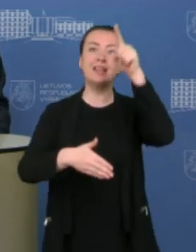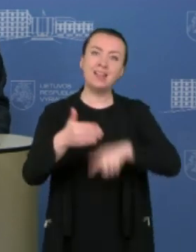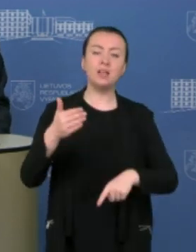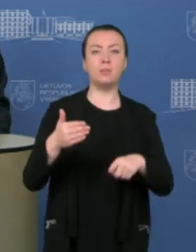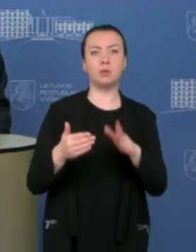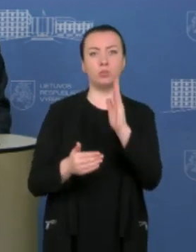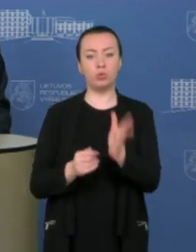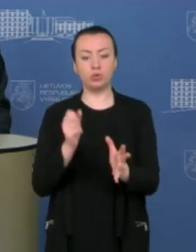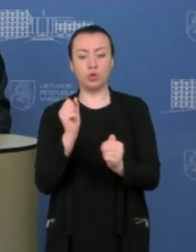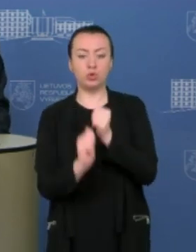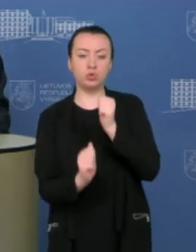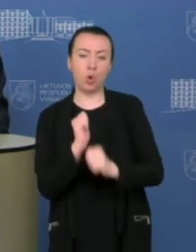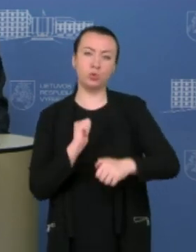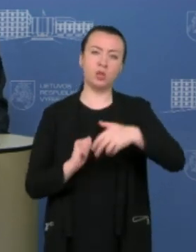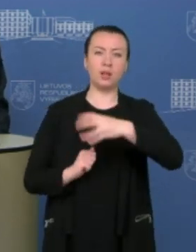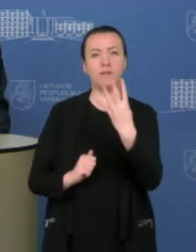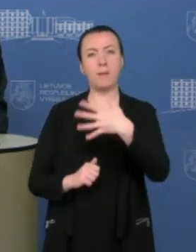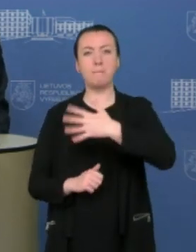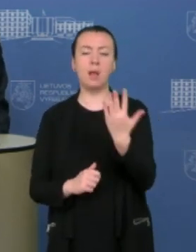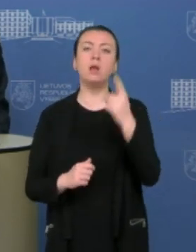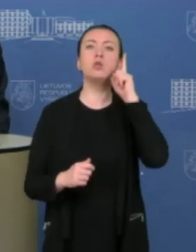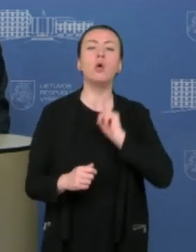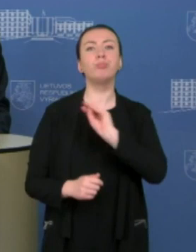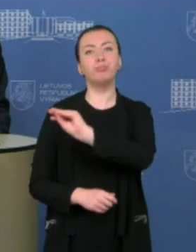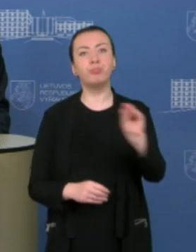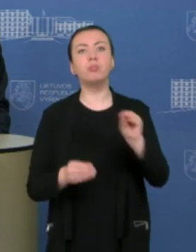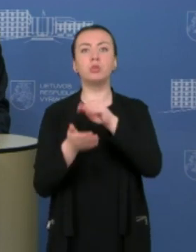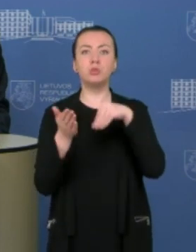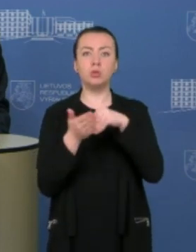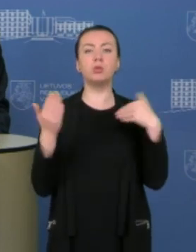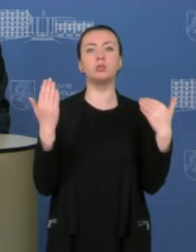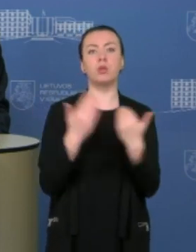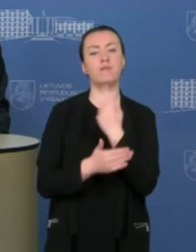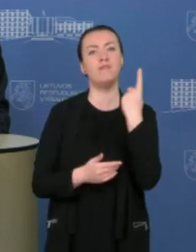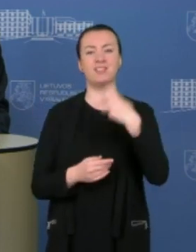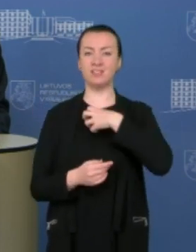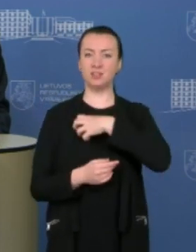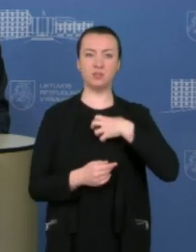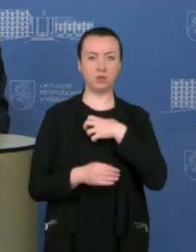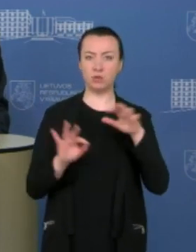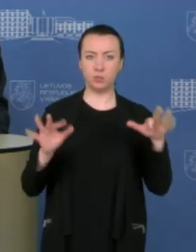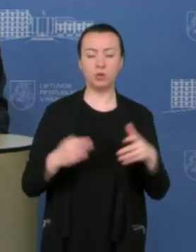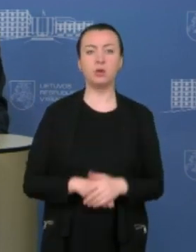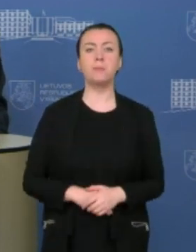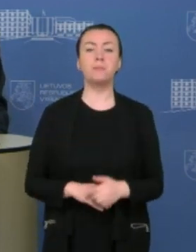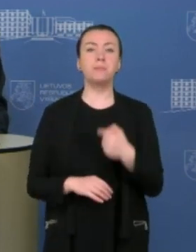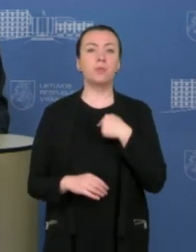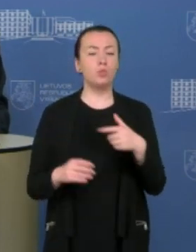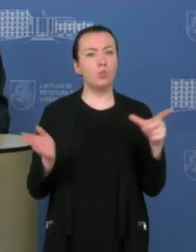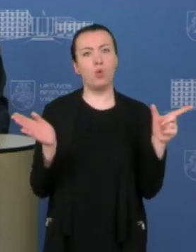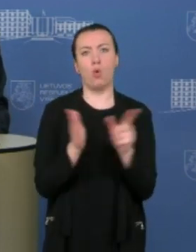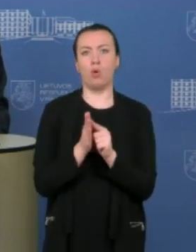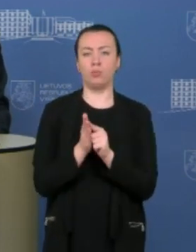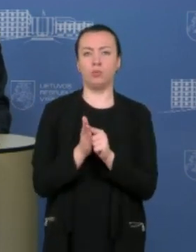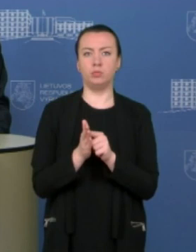sausio ketvirtos, nes tiesiog noriu priminti visiems vieną detalę, kad mes turime būti užtikrinti,